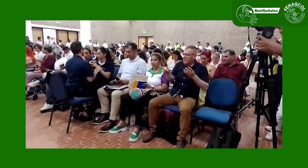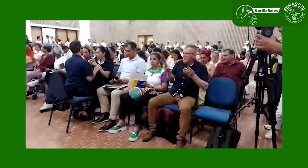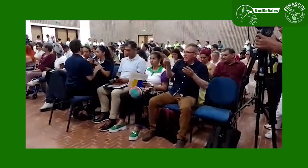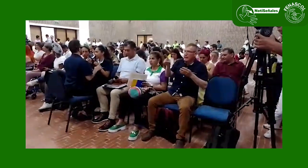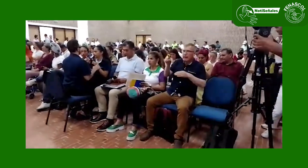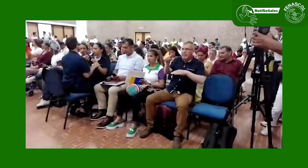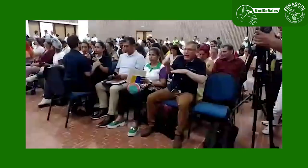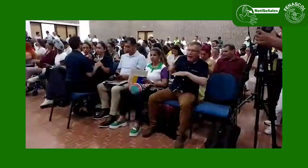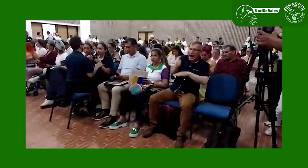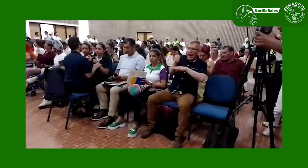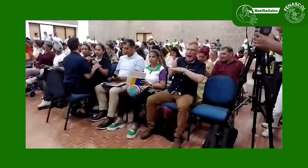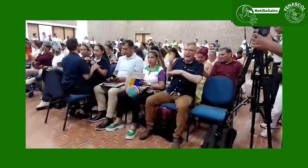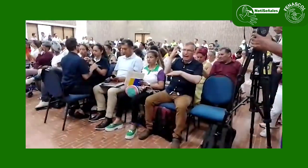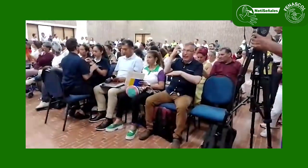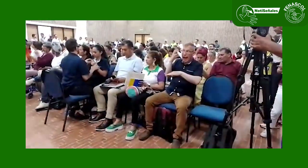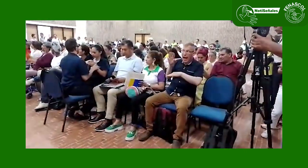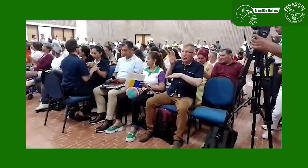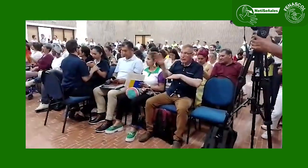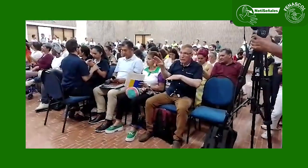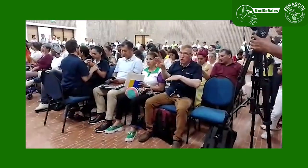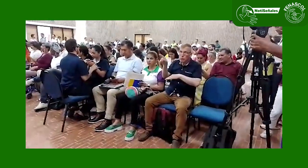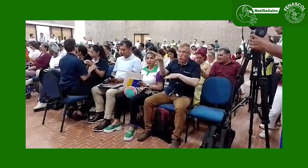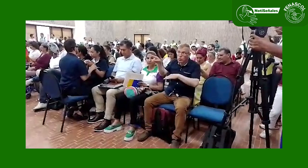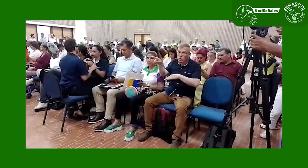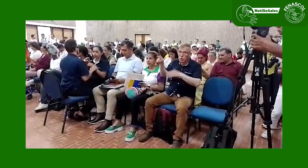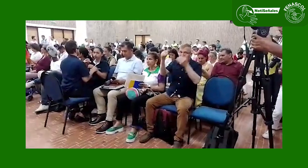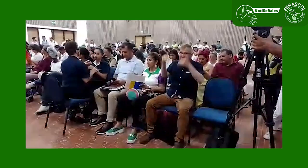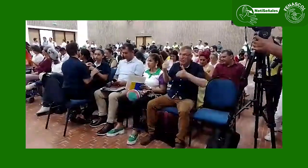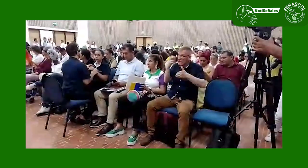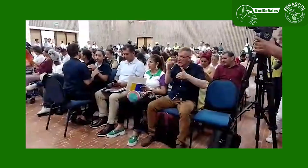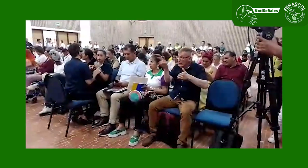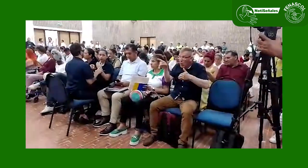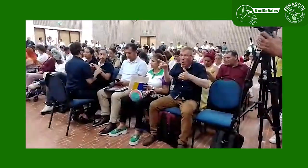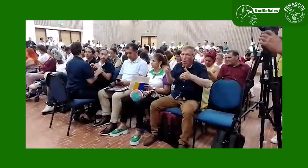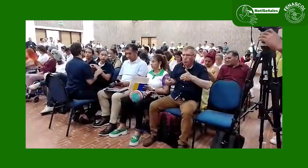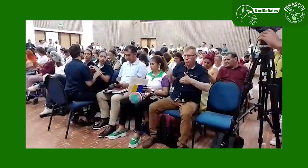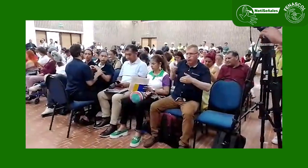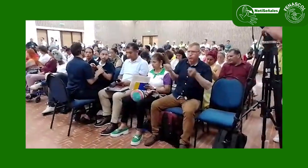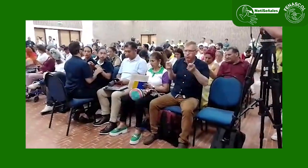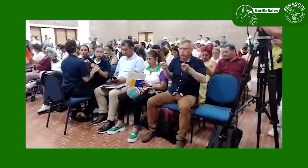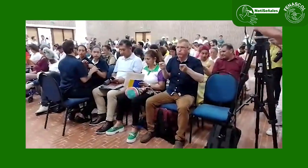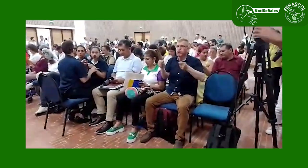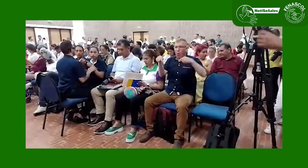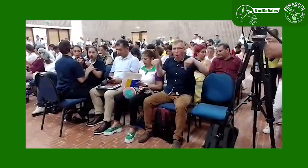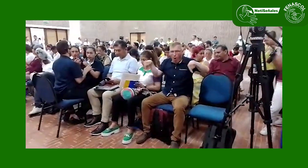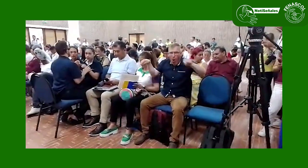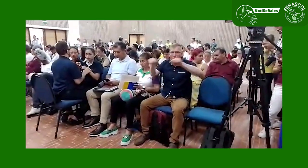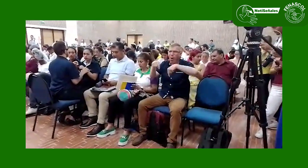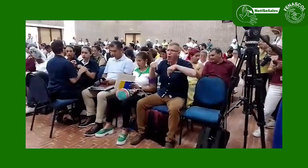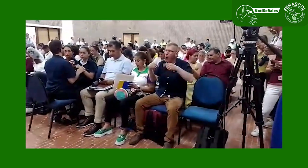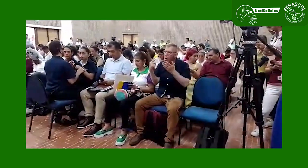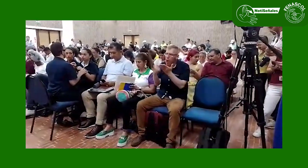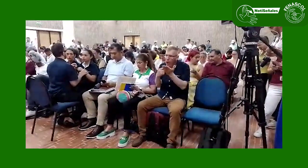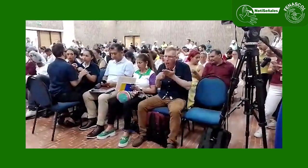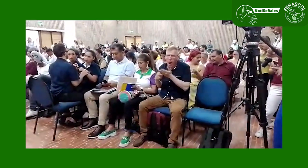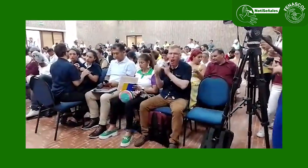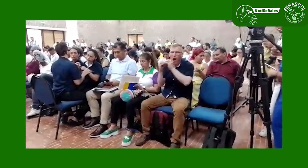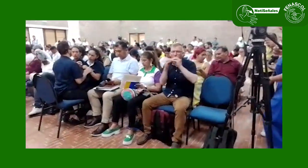acompañados por Anderson Henao, quien hace parte de la Gerencia de Inclusión de las Personas con Discapacidad. Nos